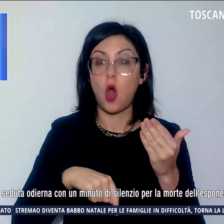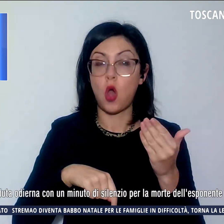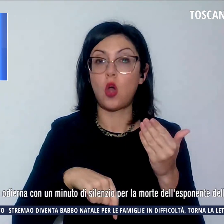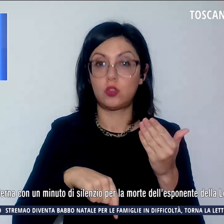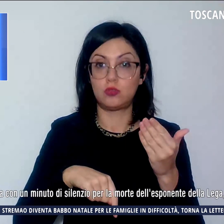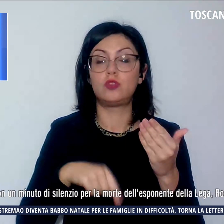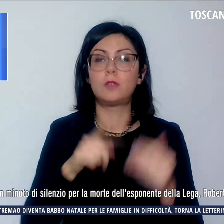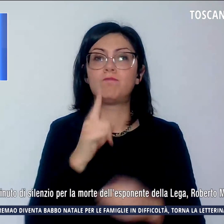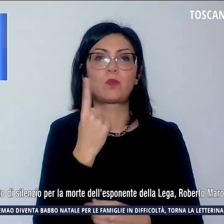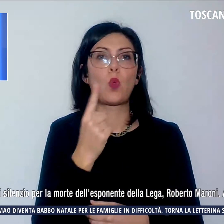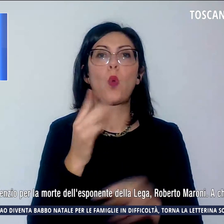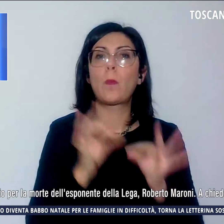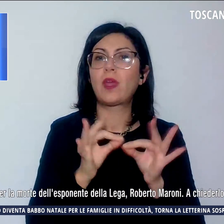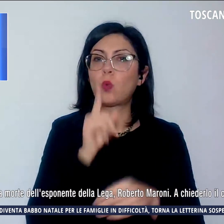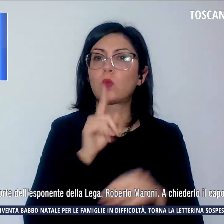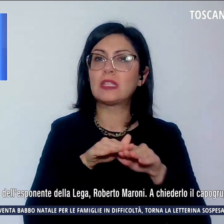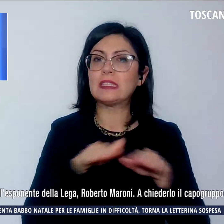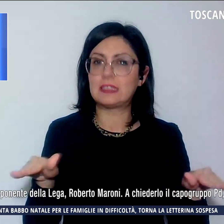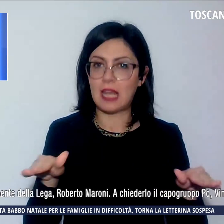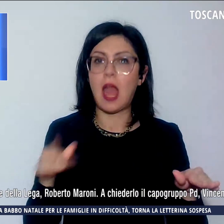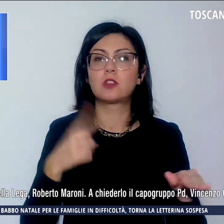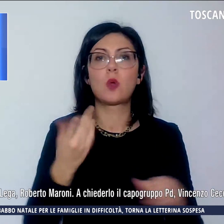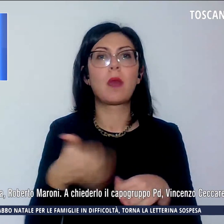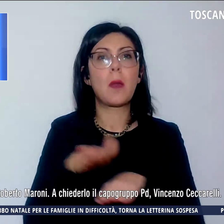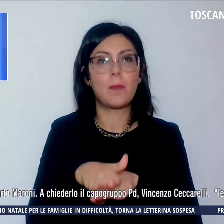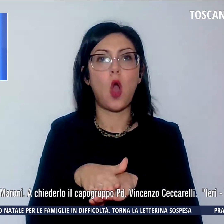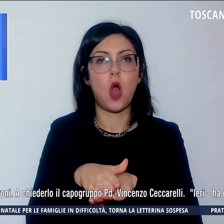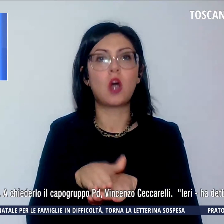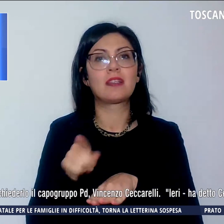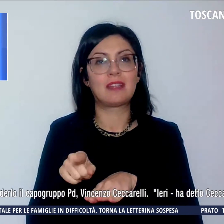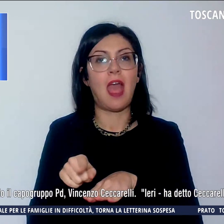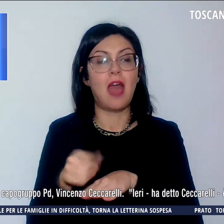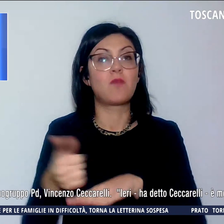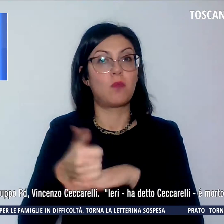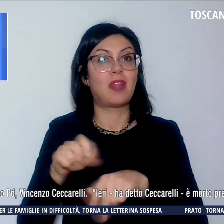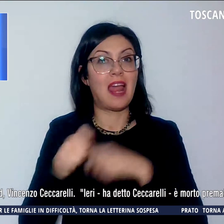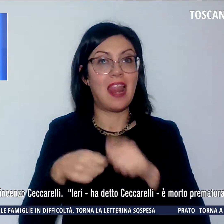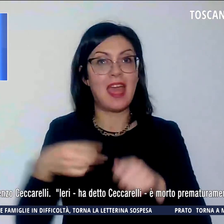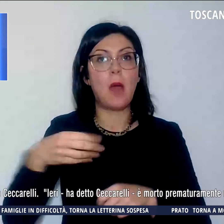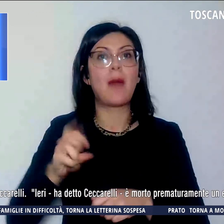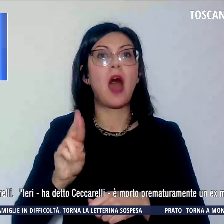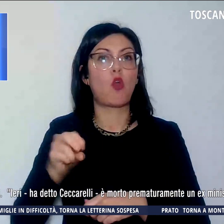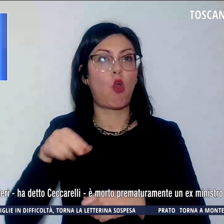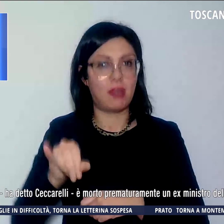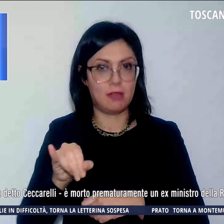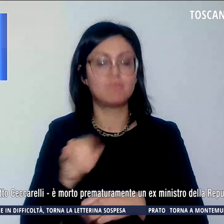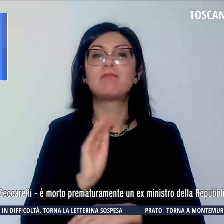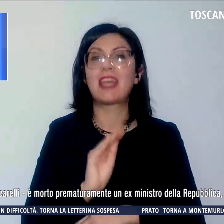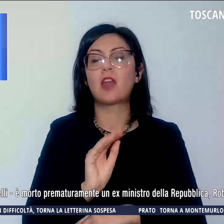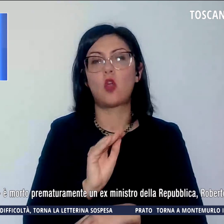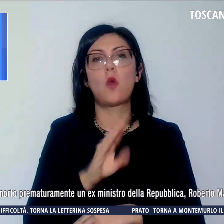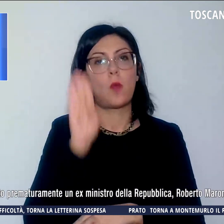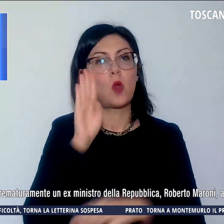morte dell'esponente della Lega Roberto Maroni. A chiederlo è stato il capogruppo del PD